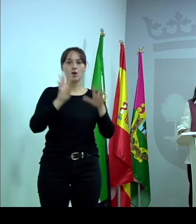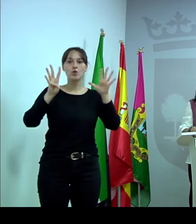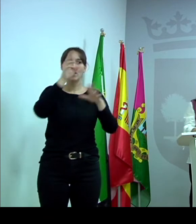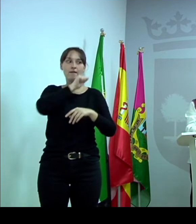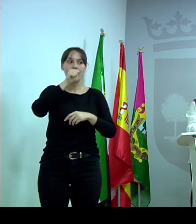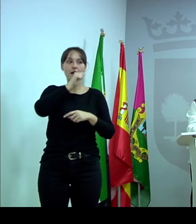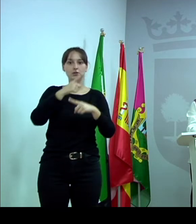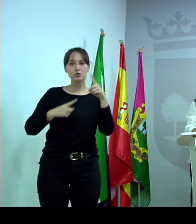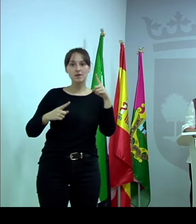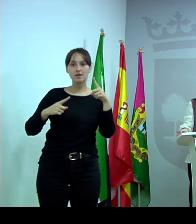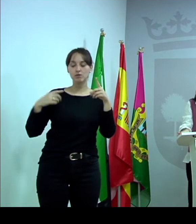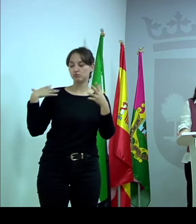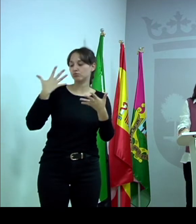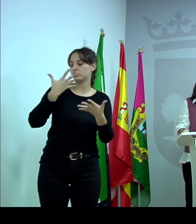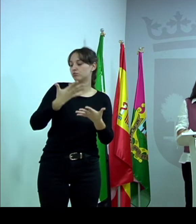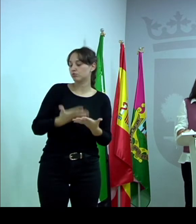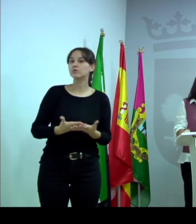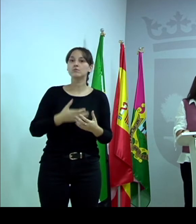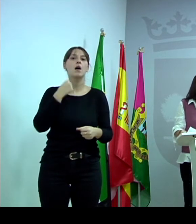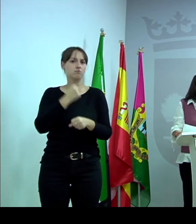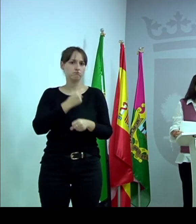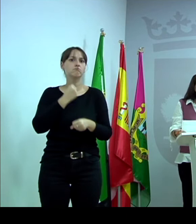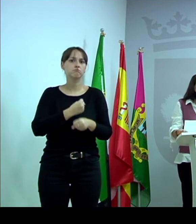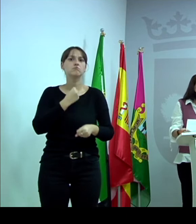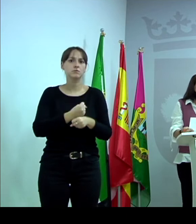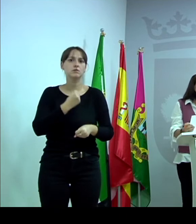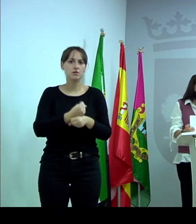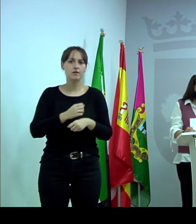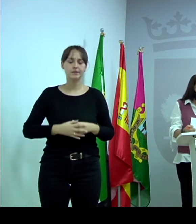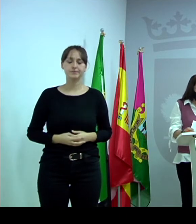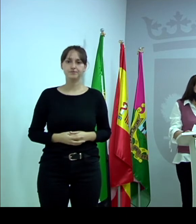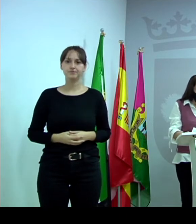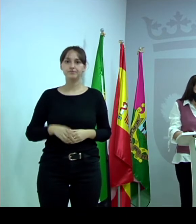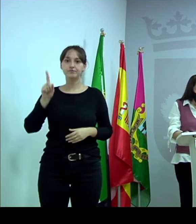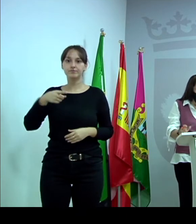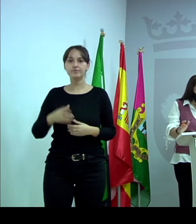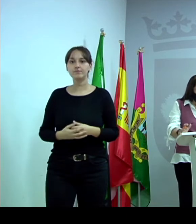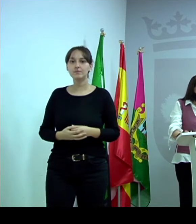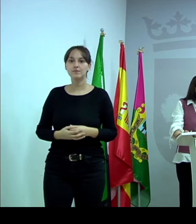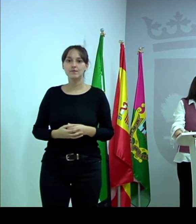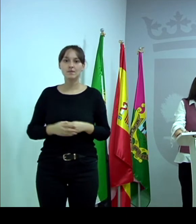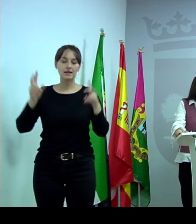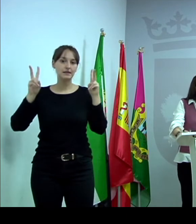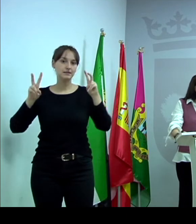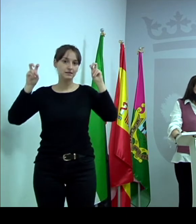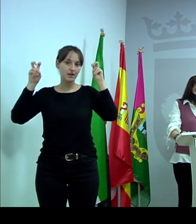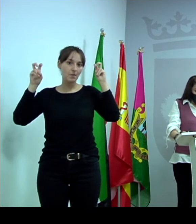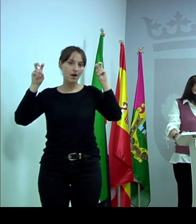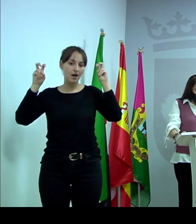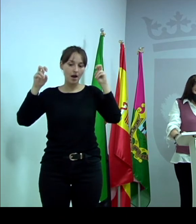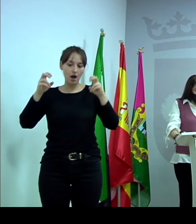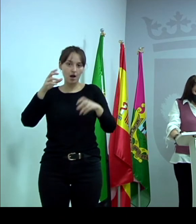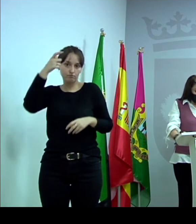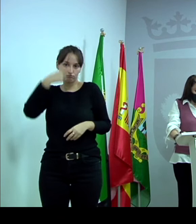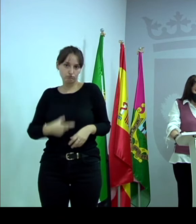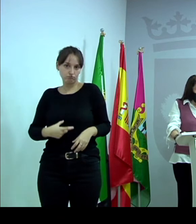al siguiente ciclo, que es el ciclo de empoderamiento. En el ciclo de empoderamiento, ¿a quién va a ir